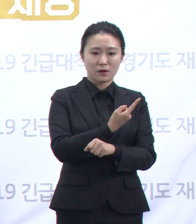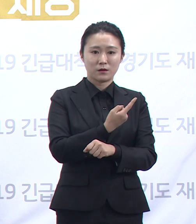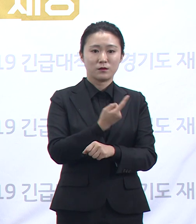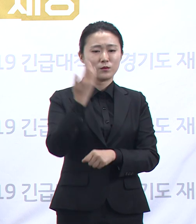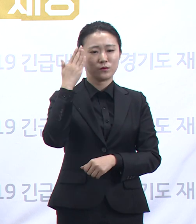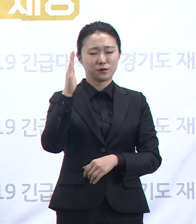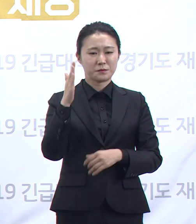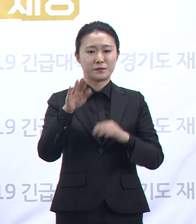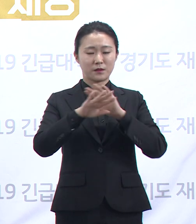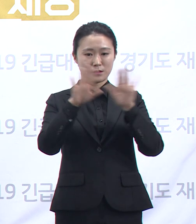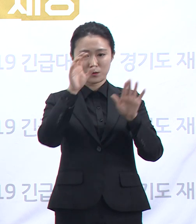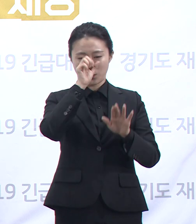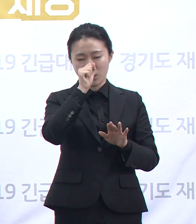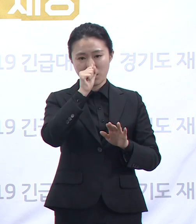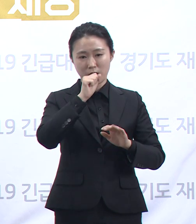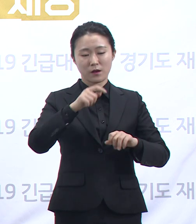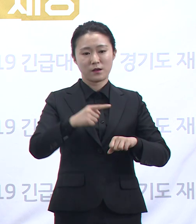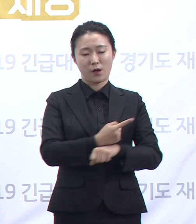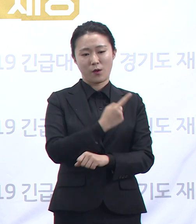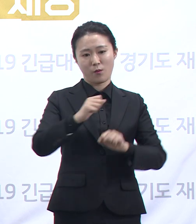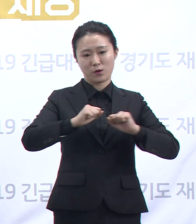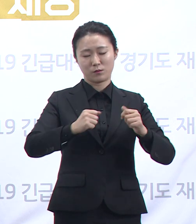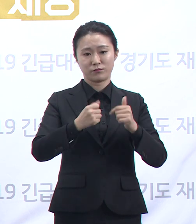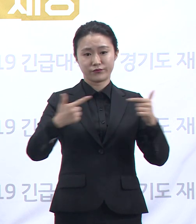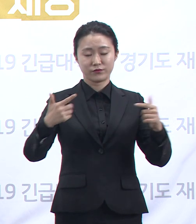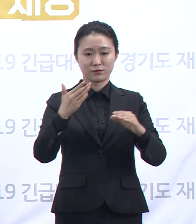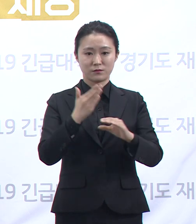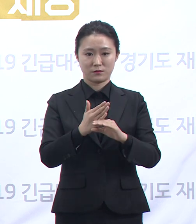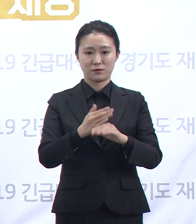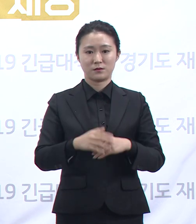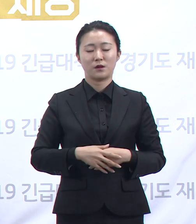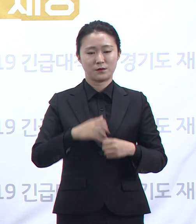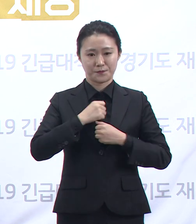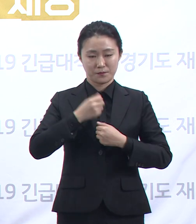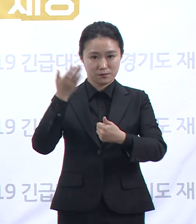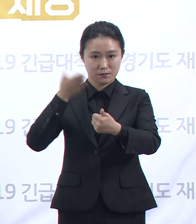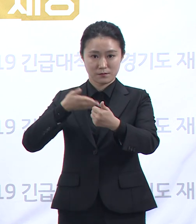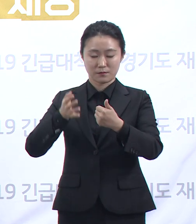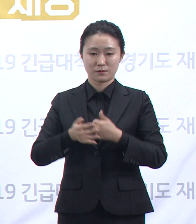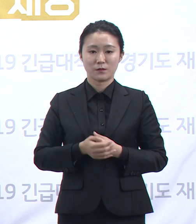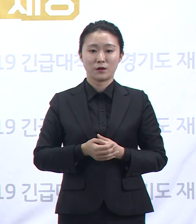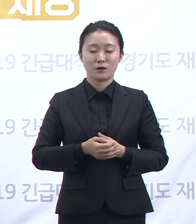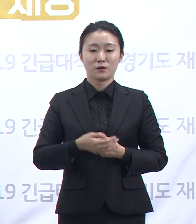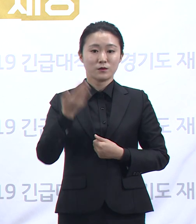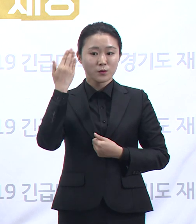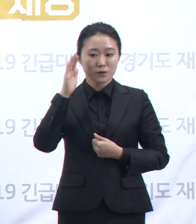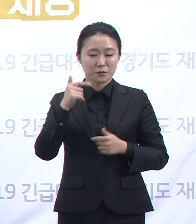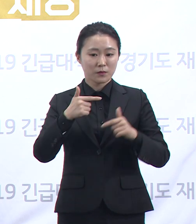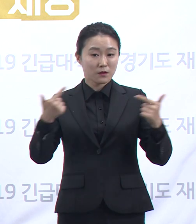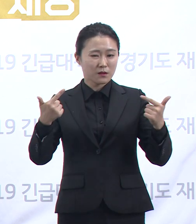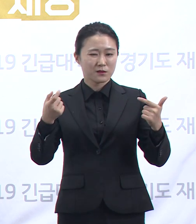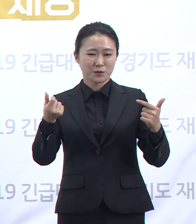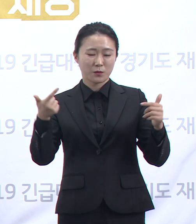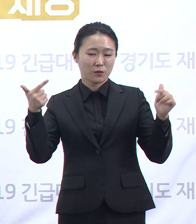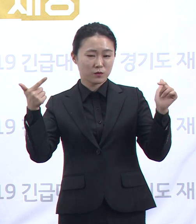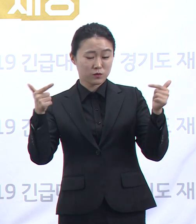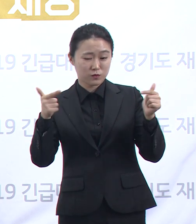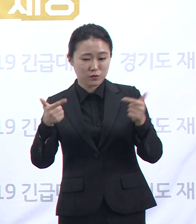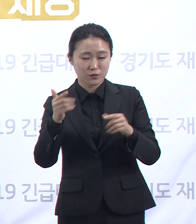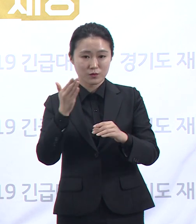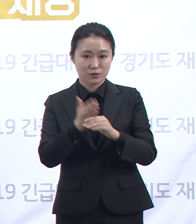준수를 당부드립니다. 코로나 확산 추이가 다소 안정세에 접어들었으나 약간의 긴장만 늦추어도